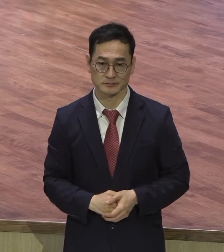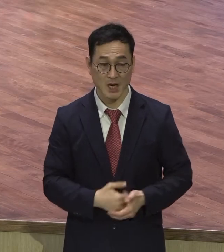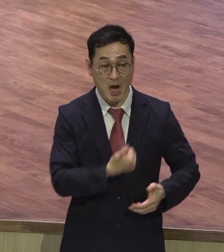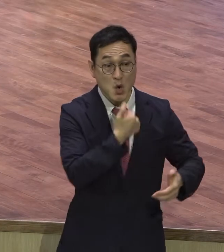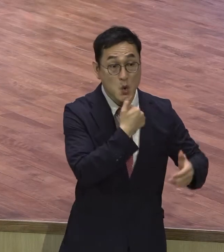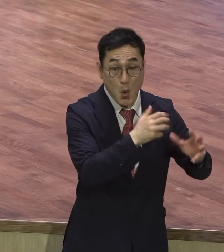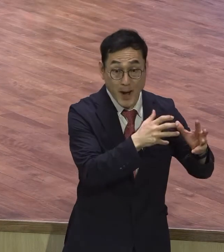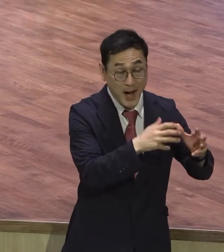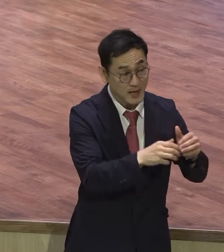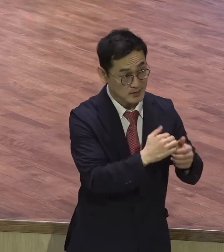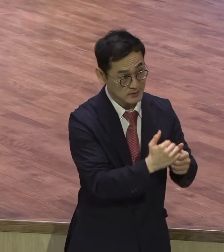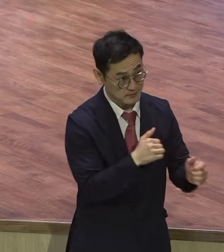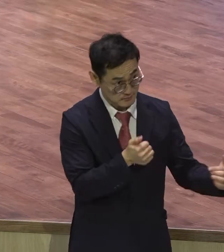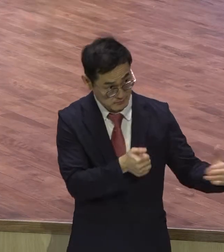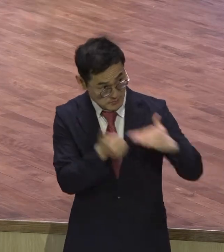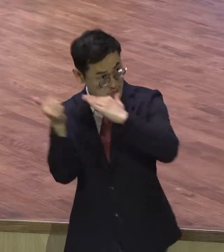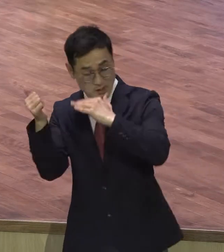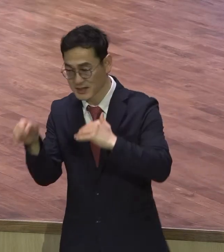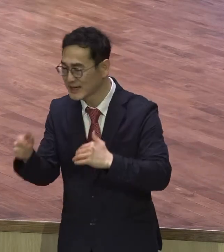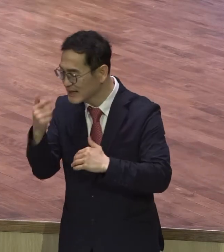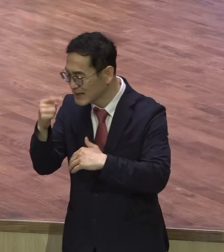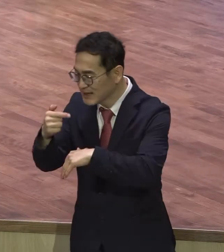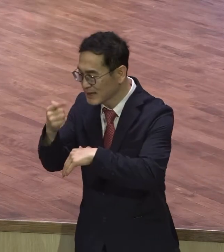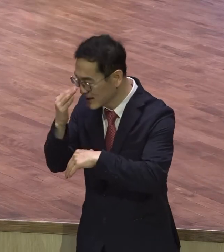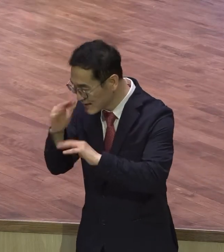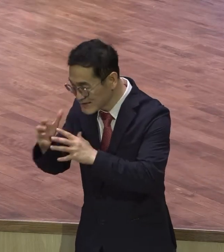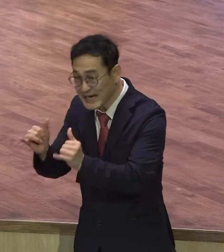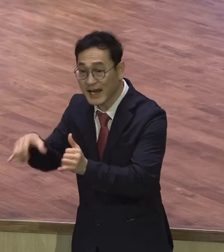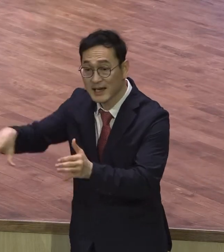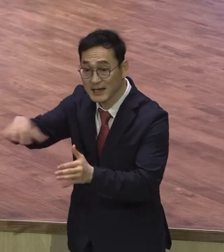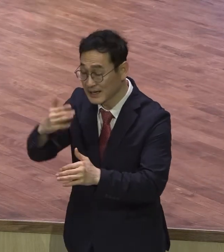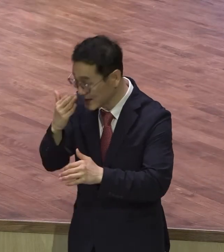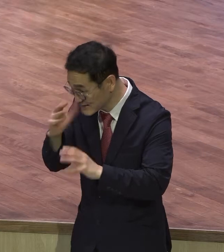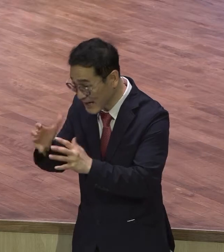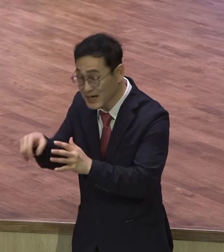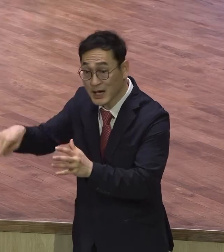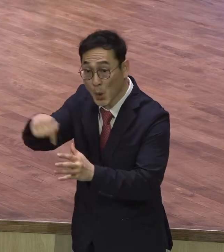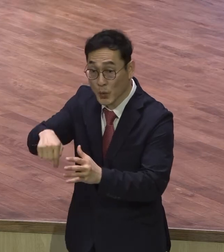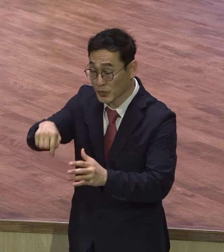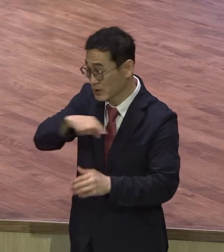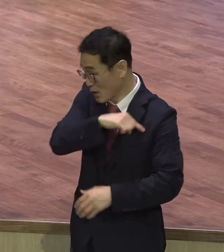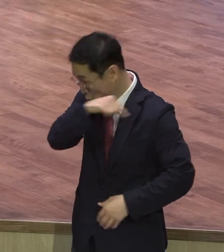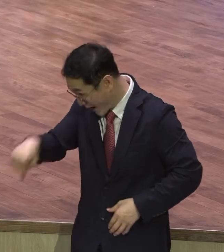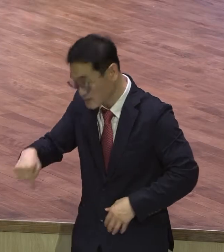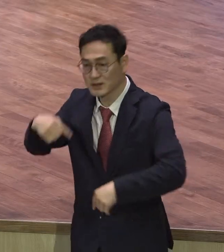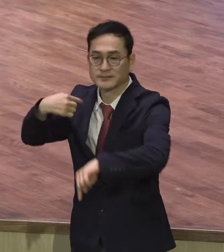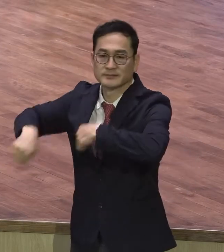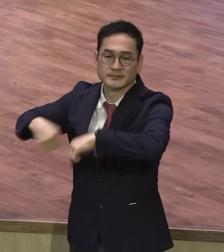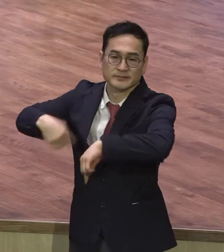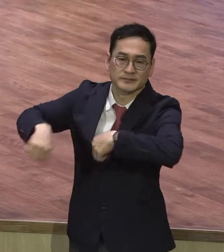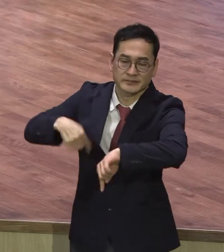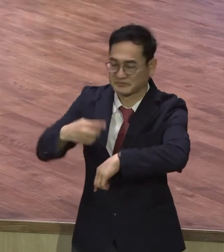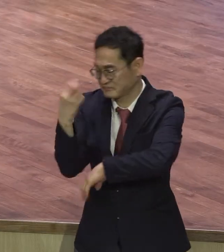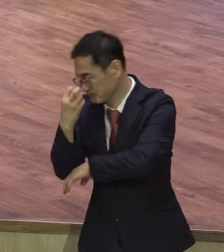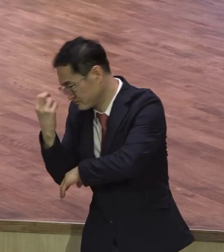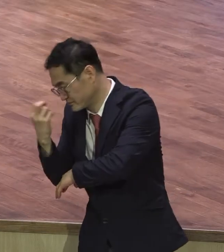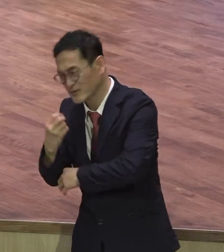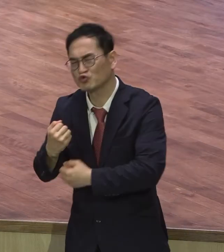전체를 통치하는 이 군인 100명의 중대장이에요. 우리나라만 하면 여기 지금 중대장급이죠. 그런데